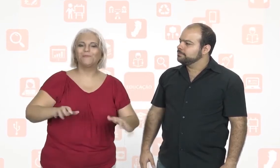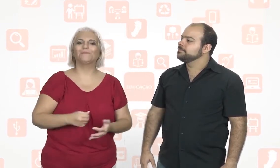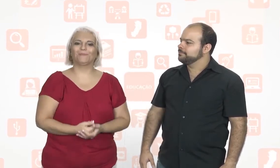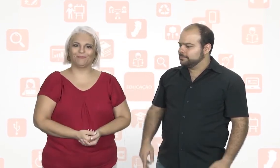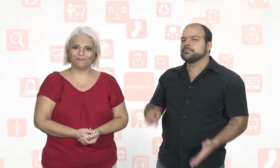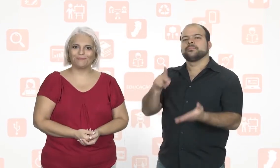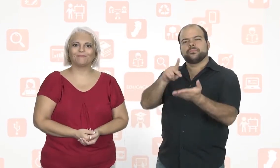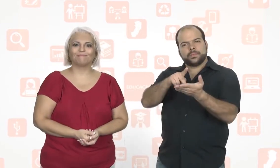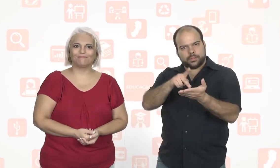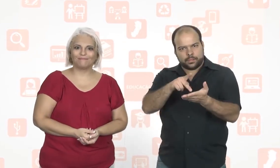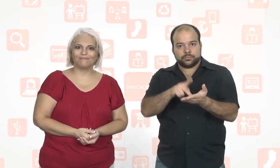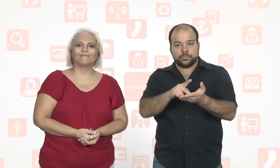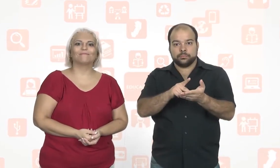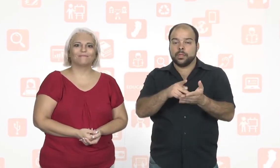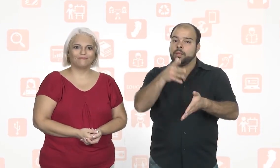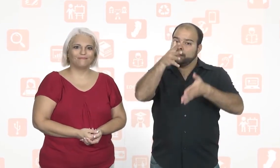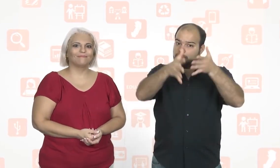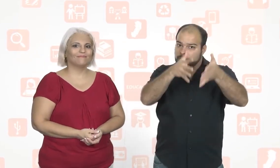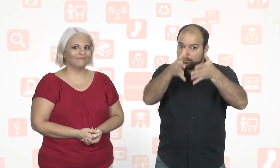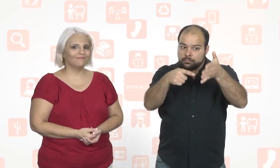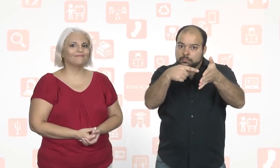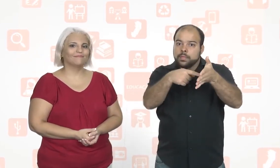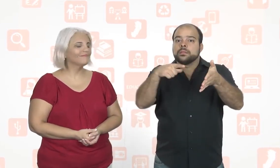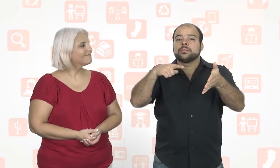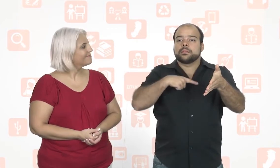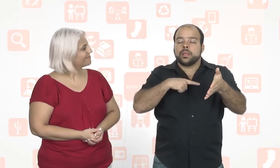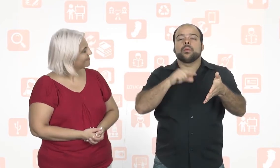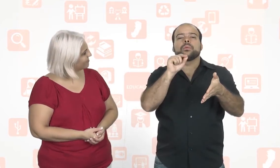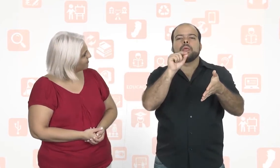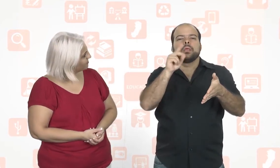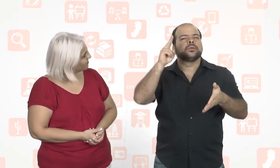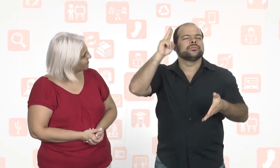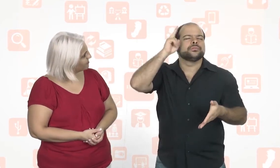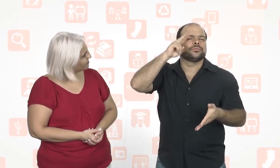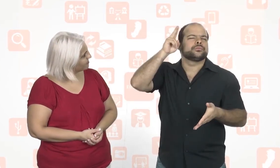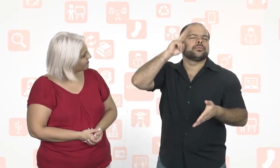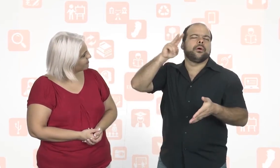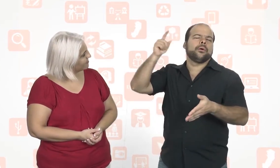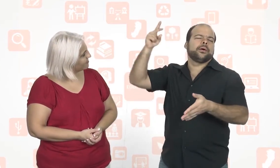visual. Verdade! A língua de sinais tem uma história própria, que é diferente.